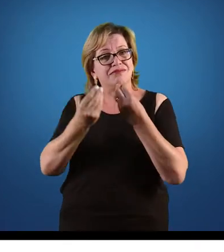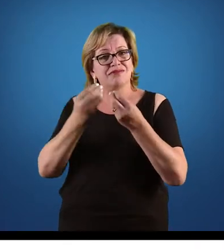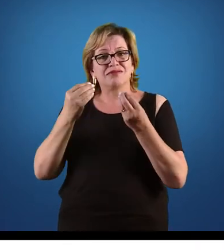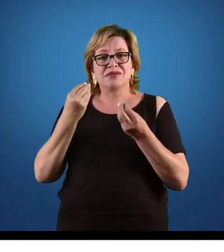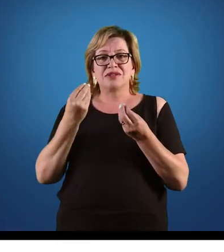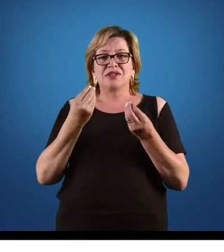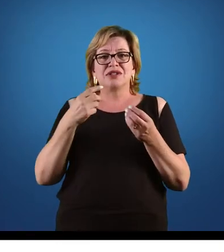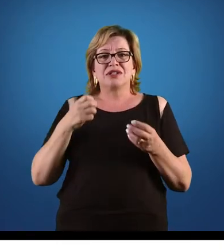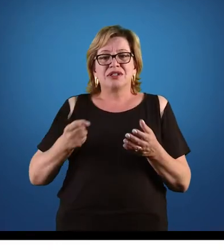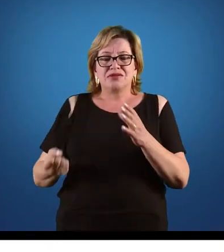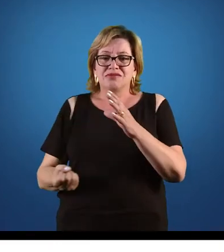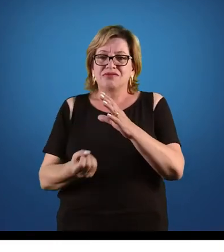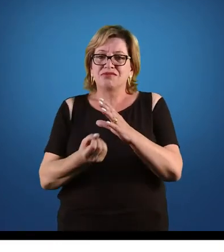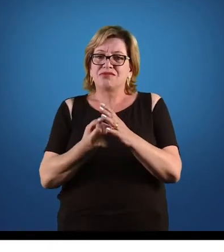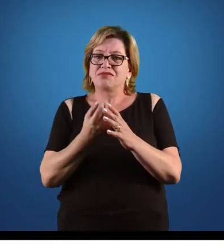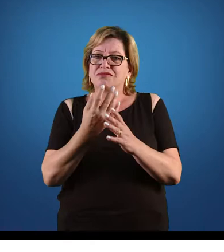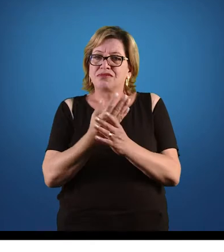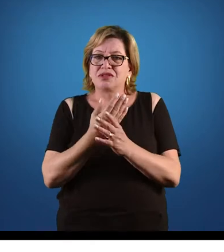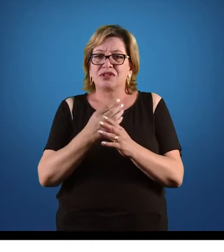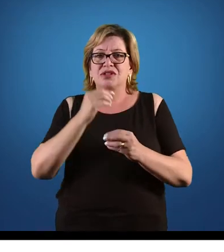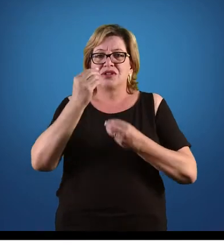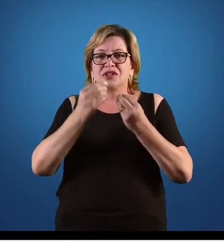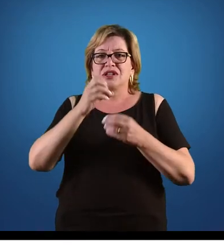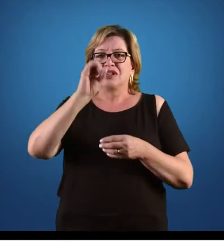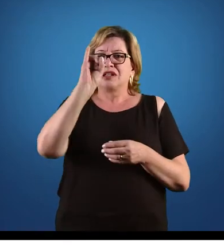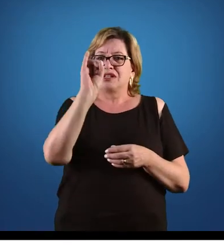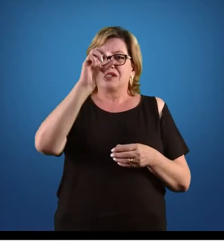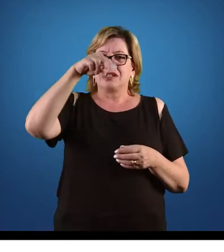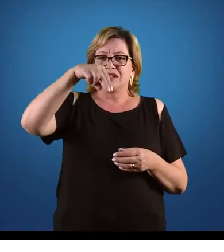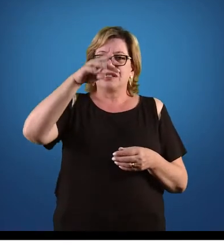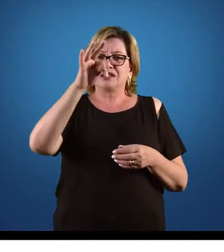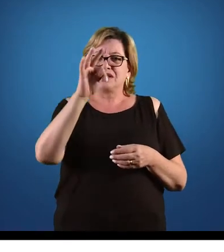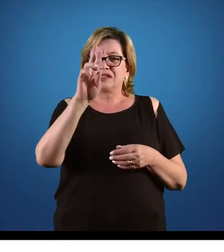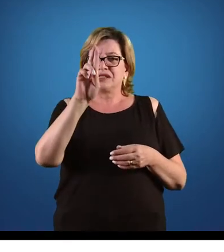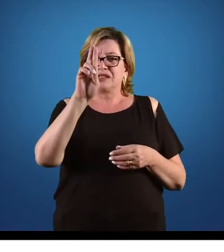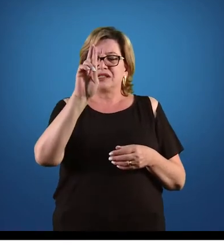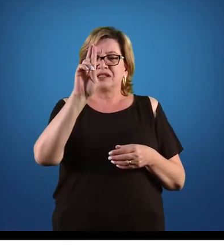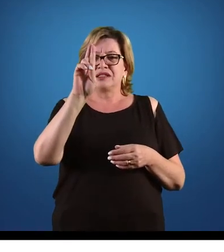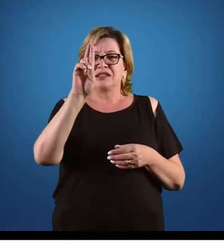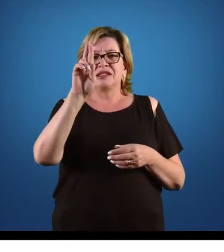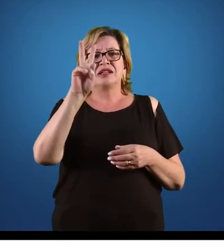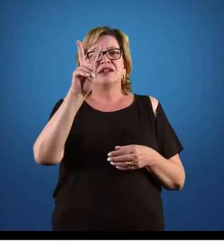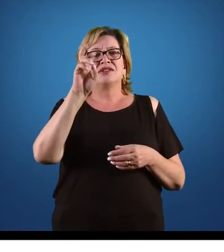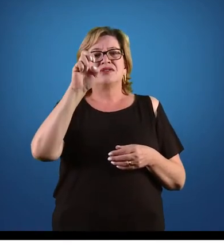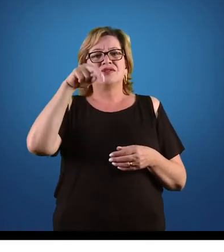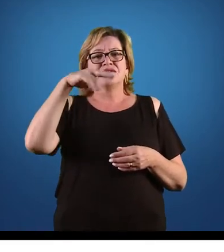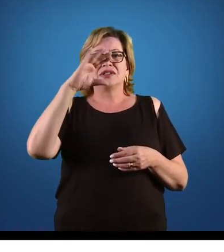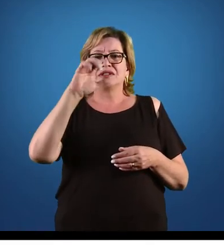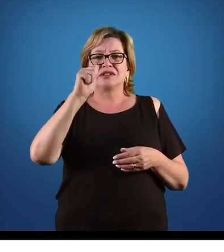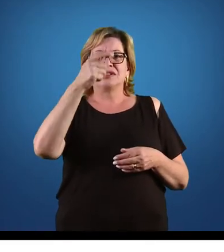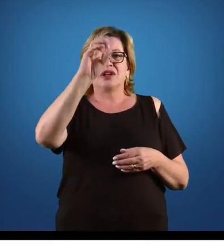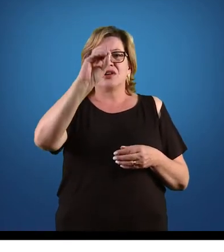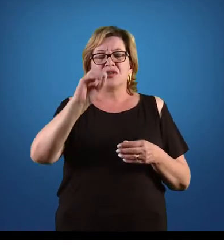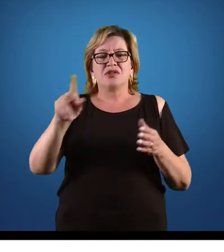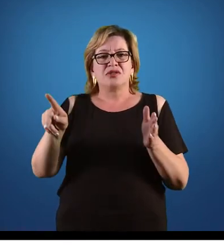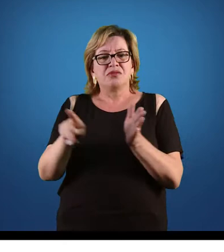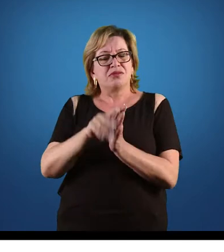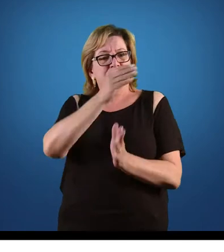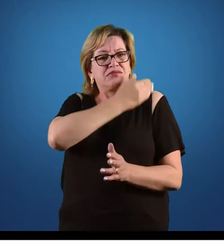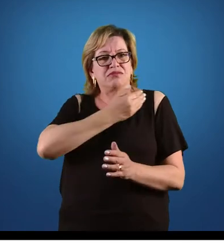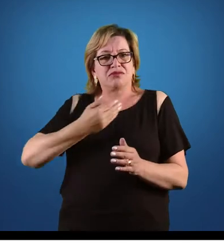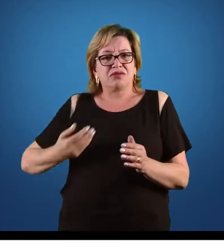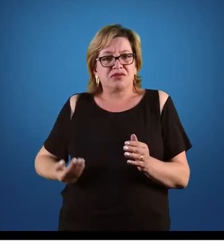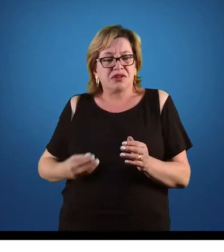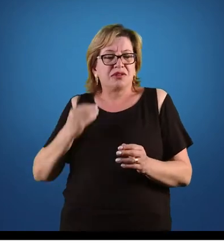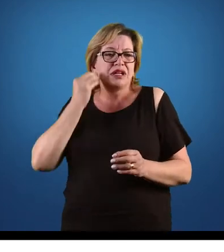surge aí a intervenção do Estado para tentar regulamentar esses